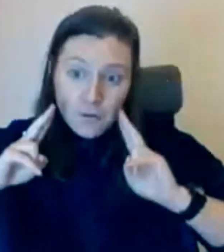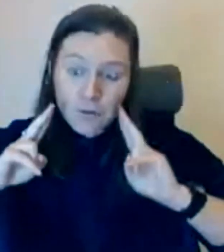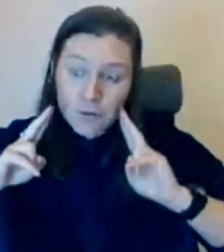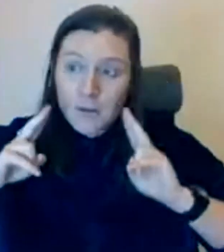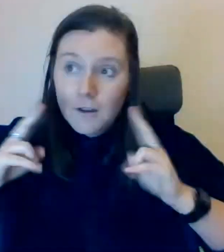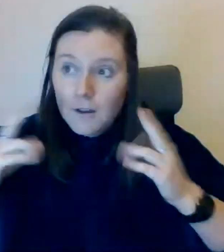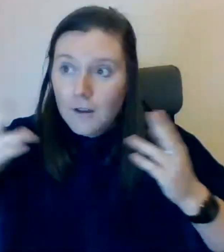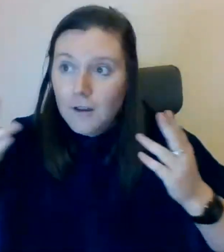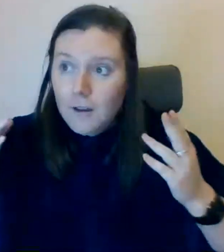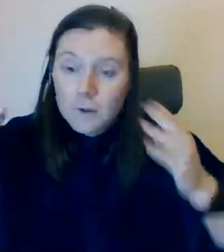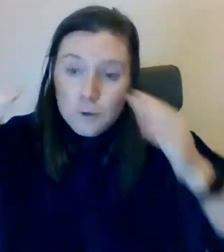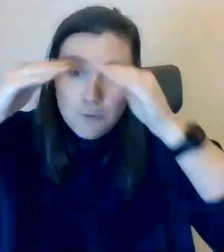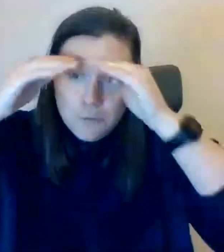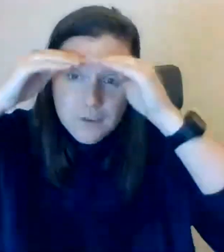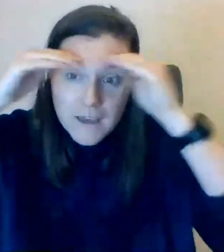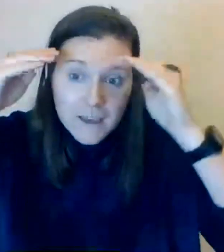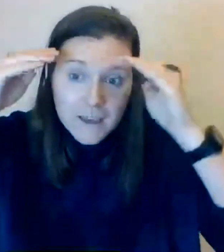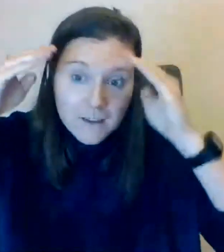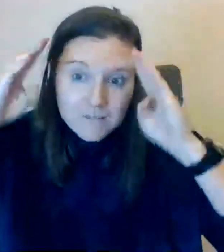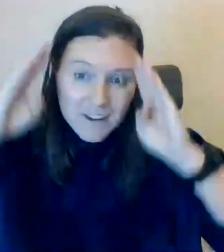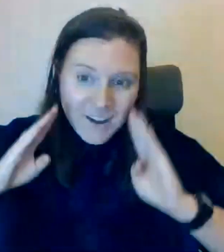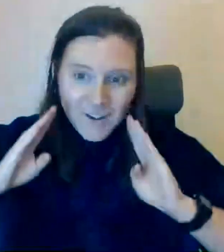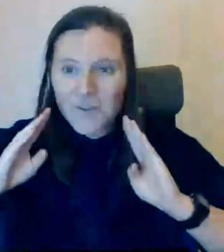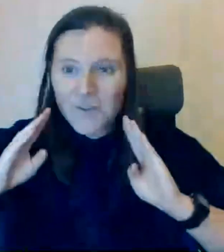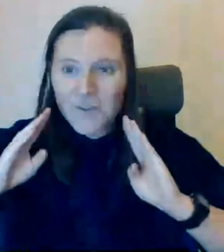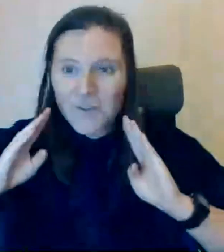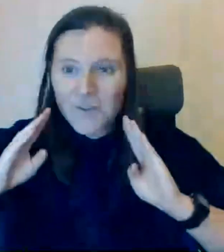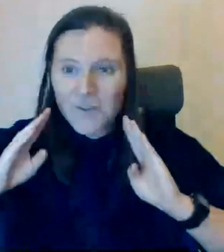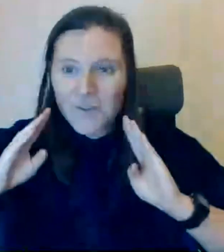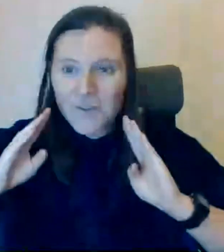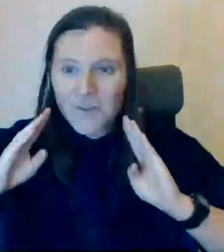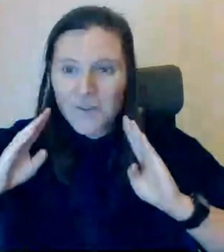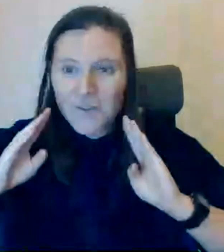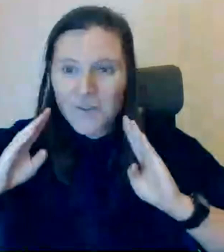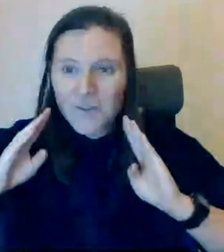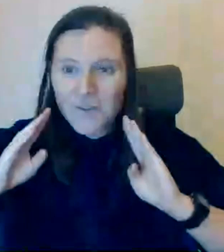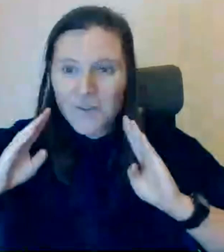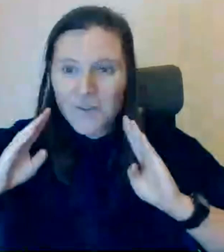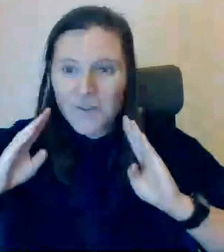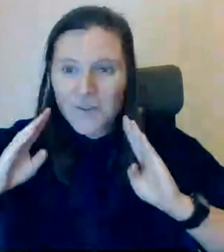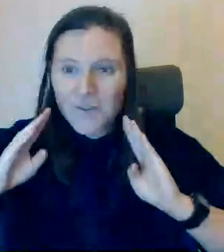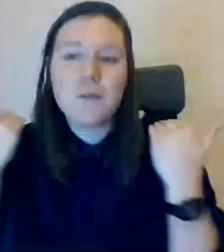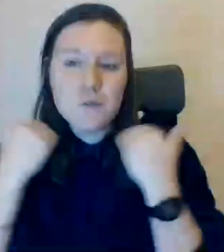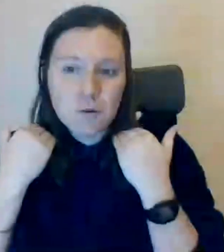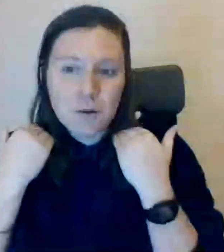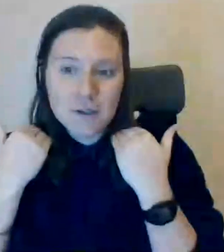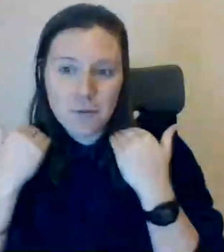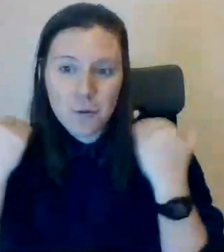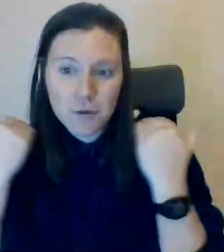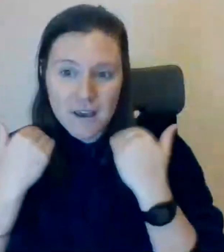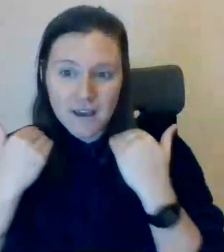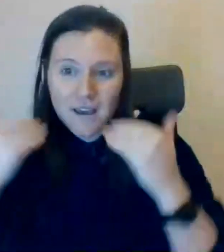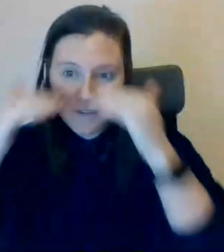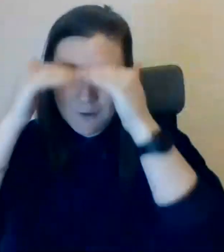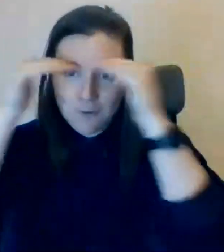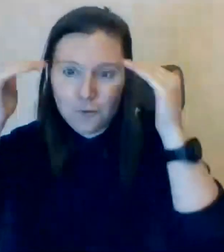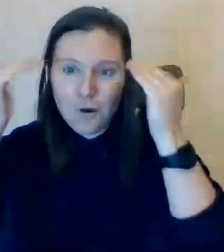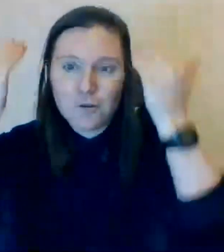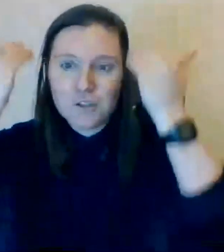cheveux carré, en gros, parce que quand j'étais petite, on me coupait souvent les cheveux au carré avec une frange